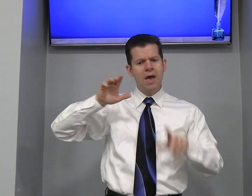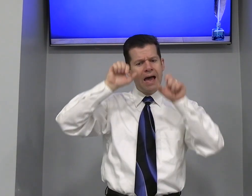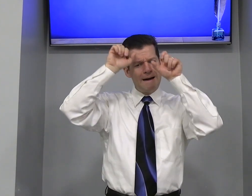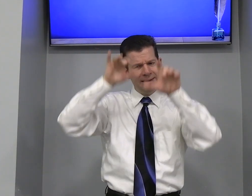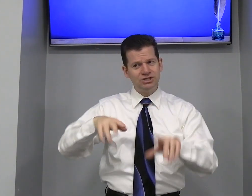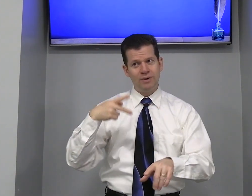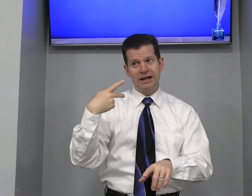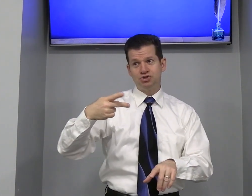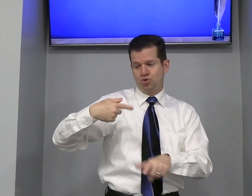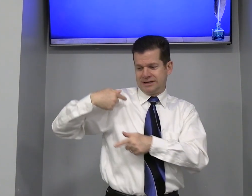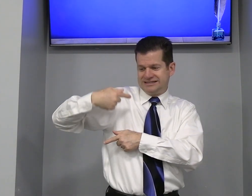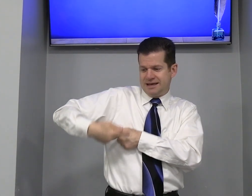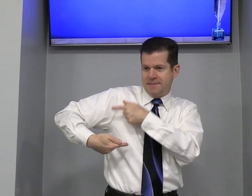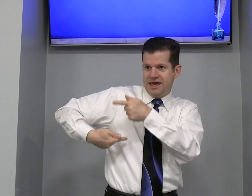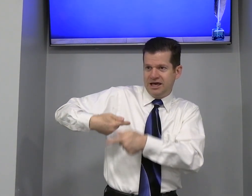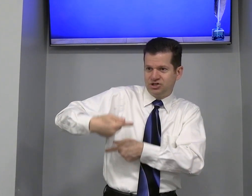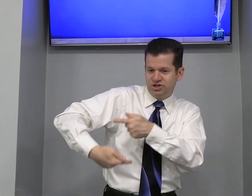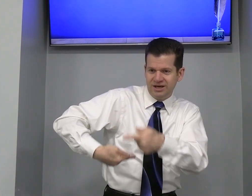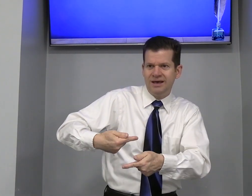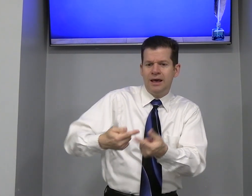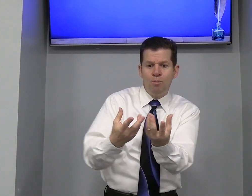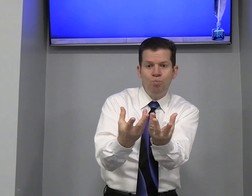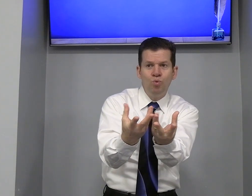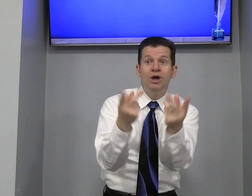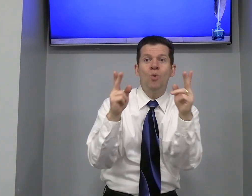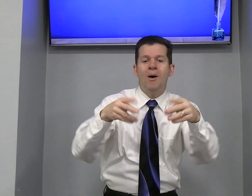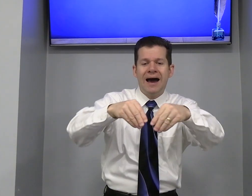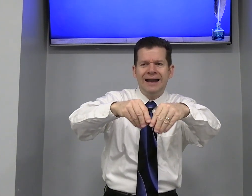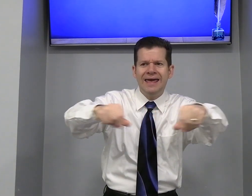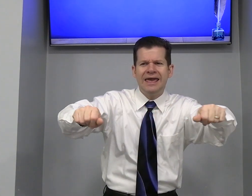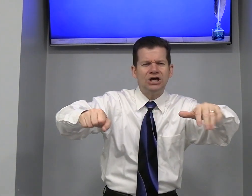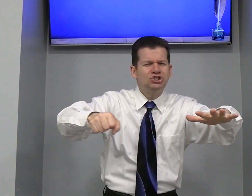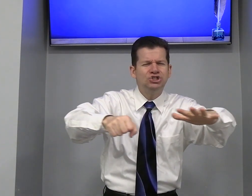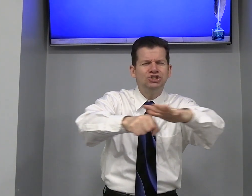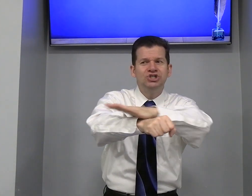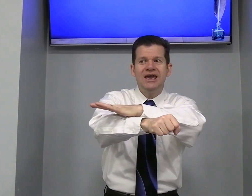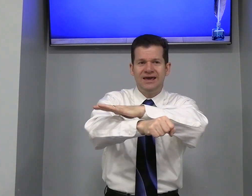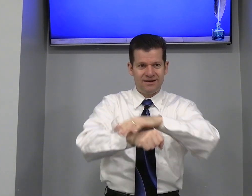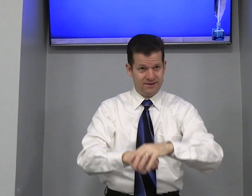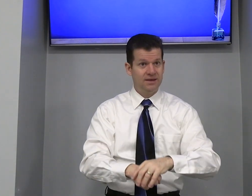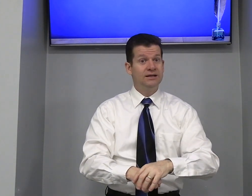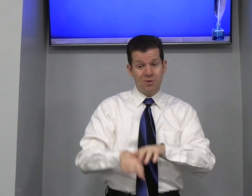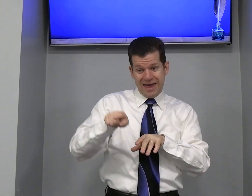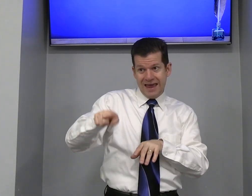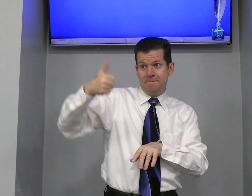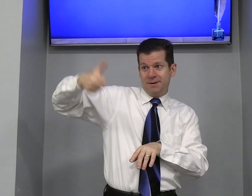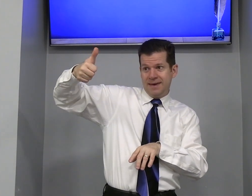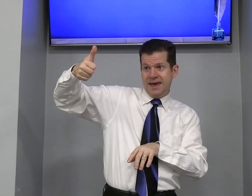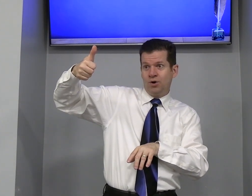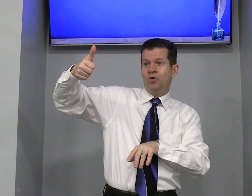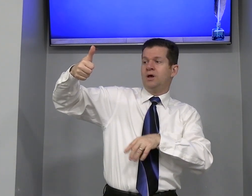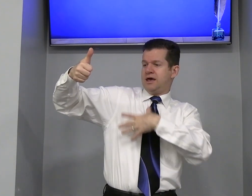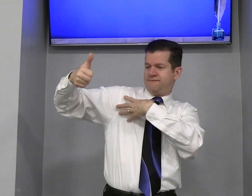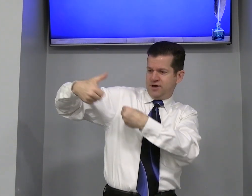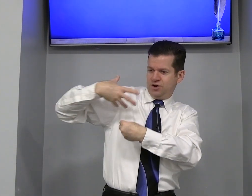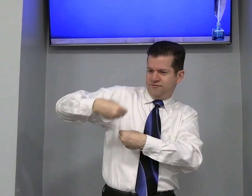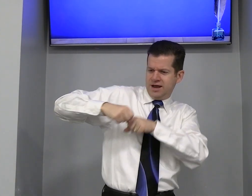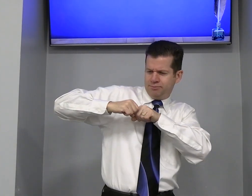Abençoar a sua semente Igual a areia Cheia Então, ele primeiro Filho, filho